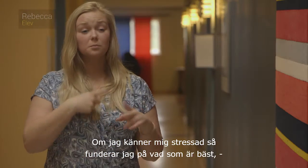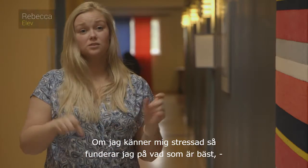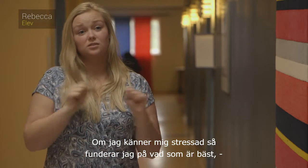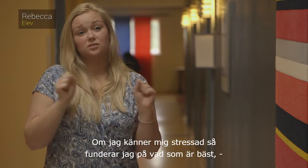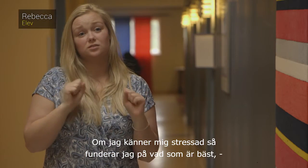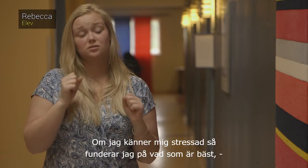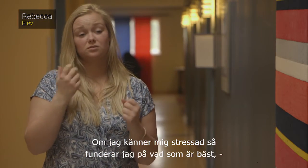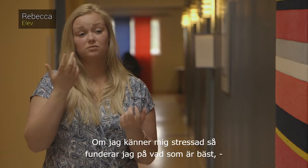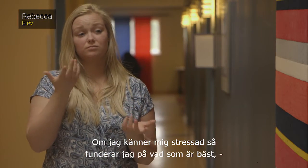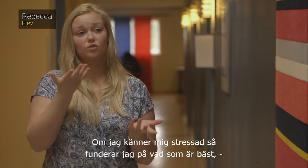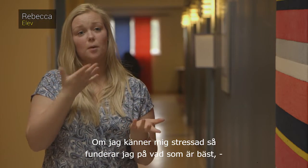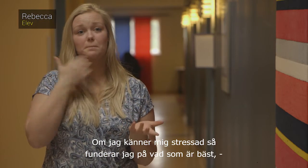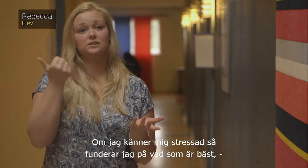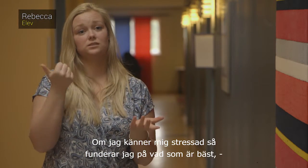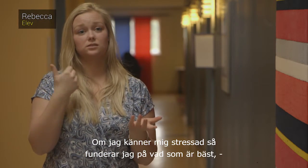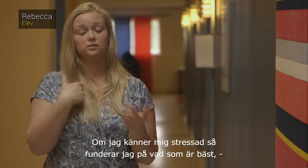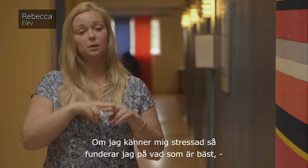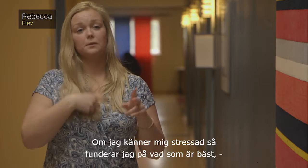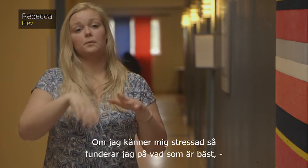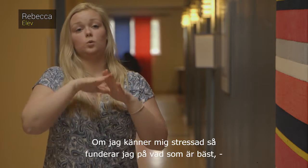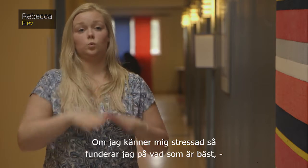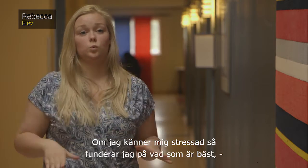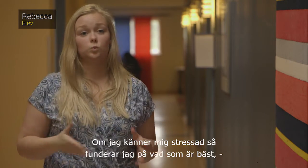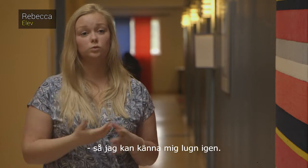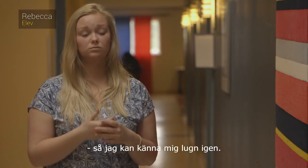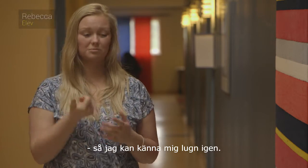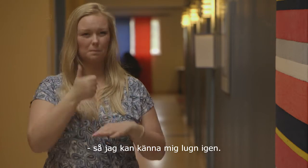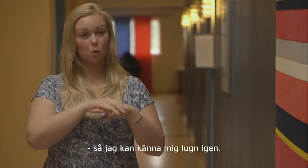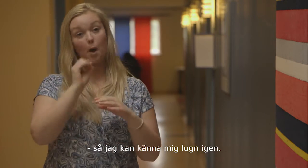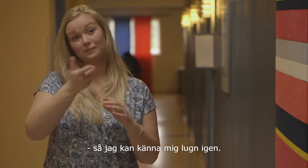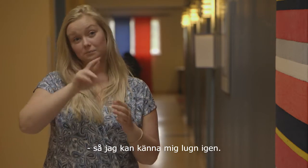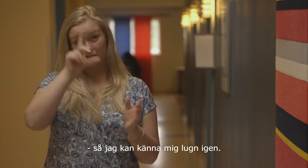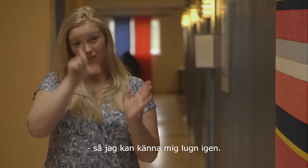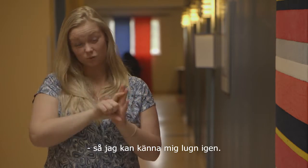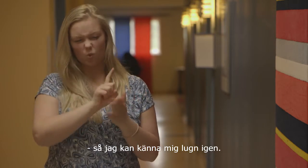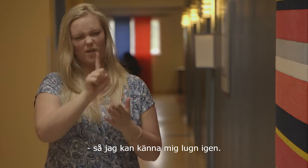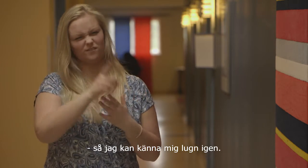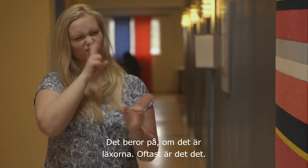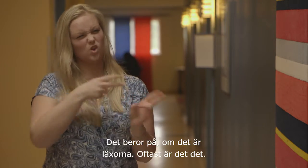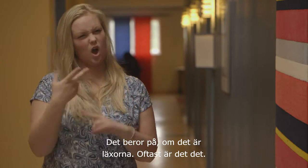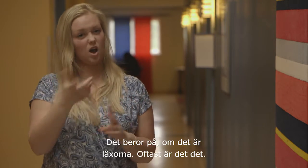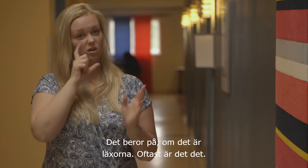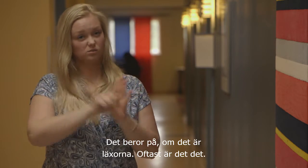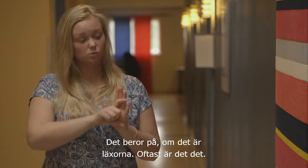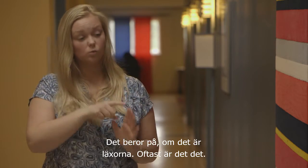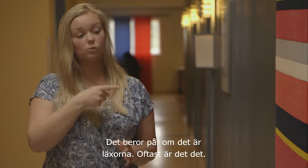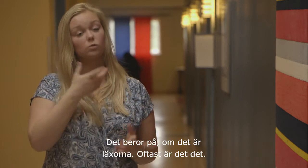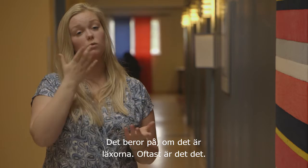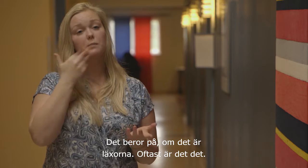känner mig stressad så funderar jag på vad som är bäst. Så jag kan känna mig lugn igen. Det beror på om det är läxorna, oftast är det det.